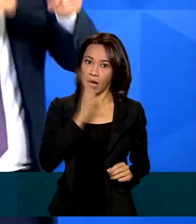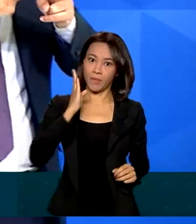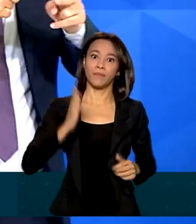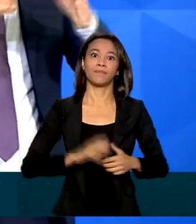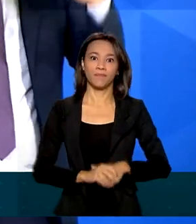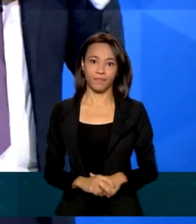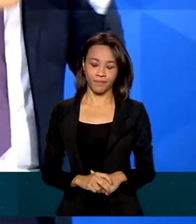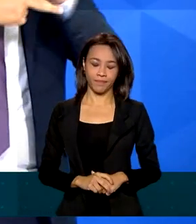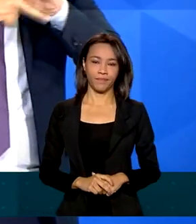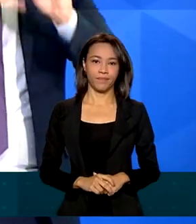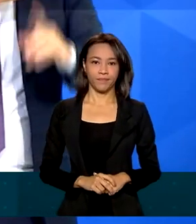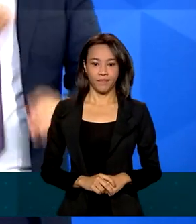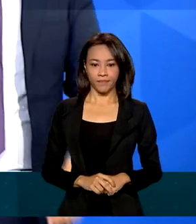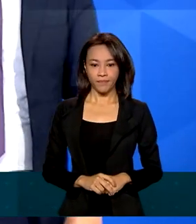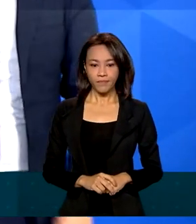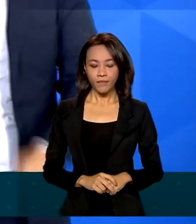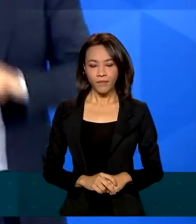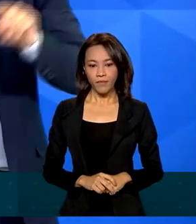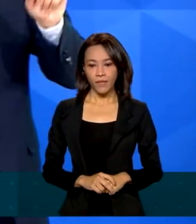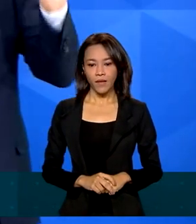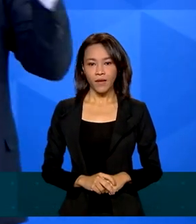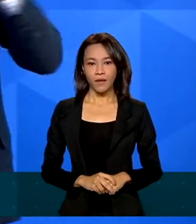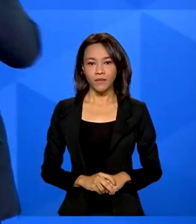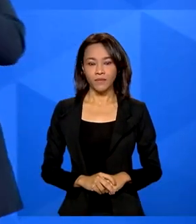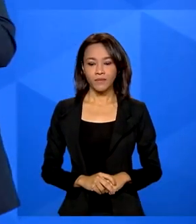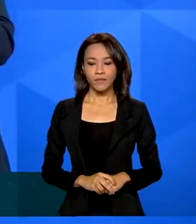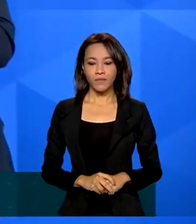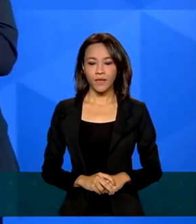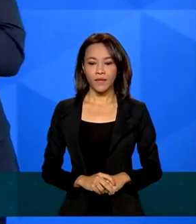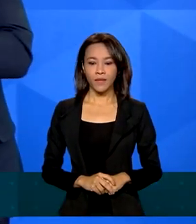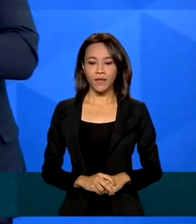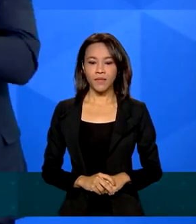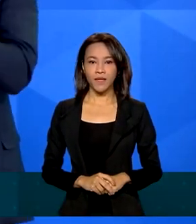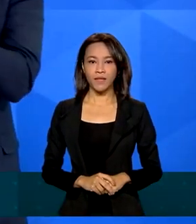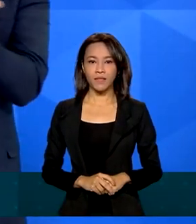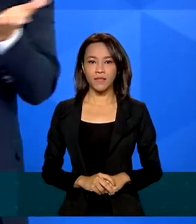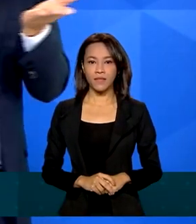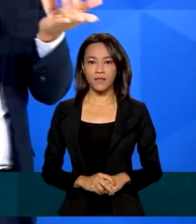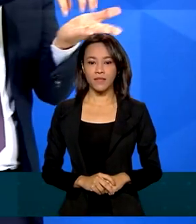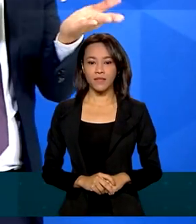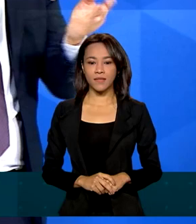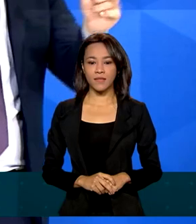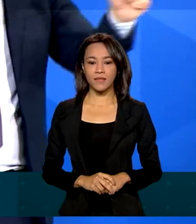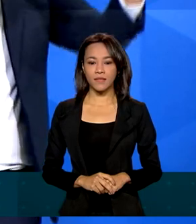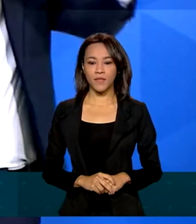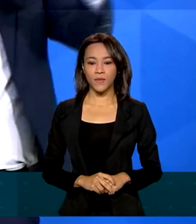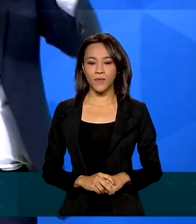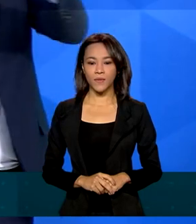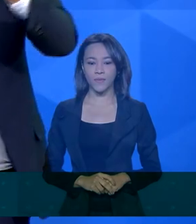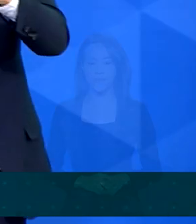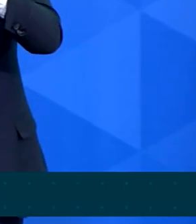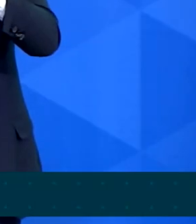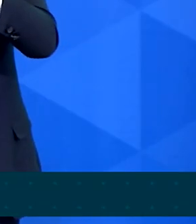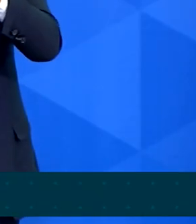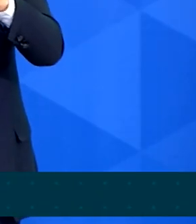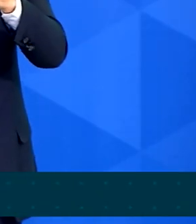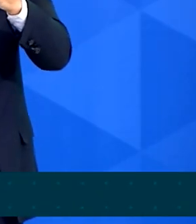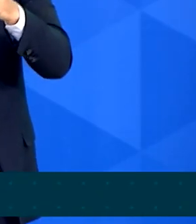Quantos ramais podem surgir para ligar centros de gravidade produtores às zonas portuárias?